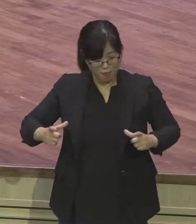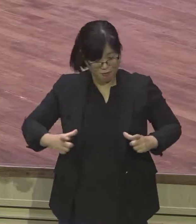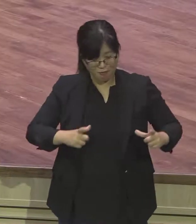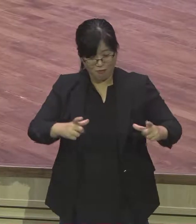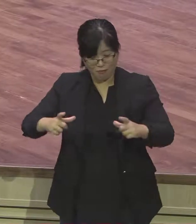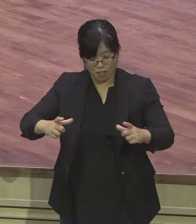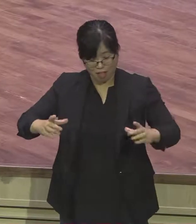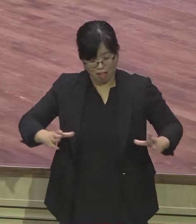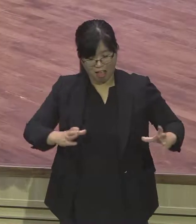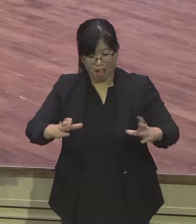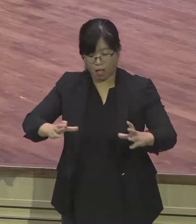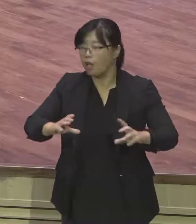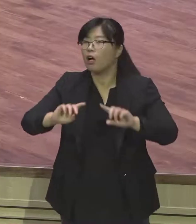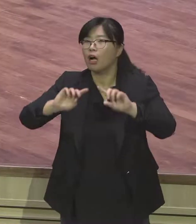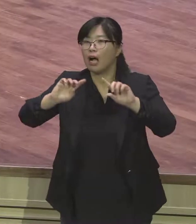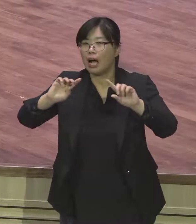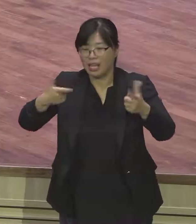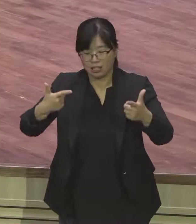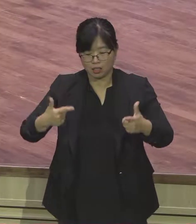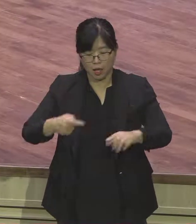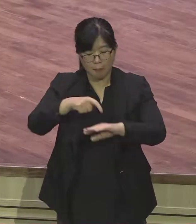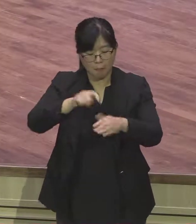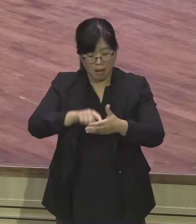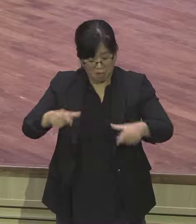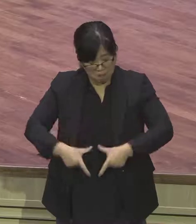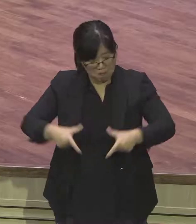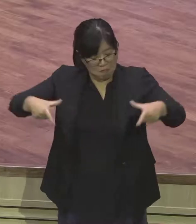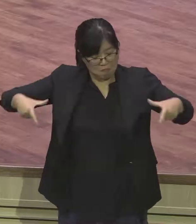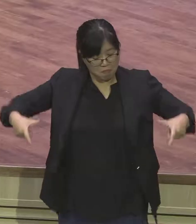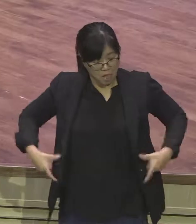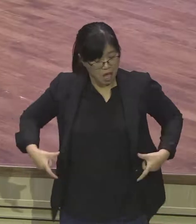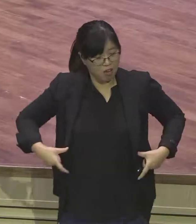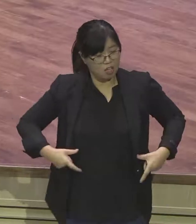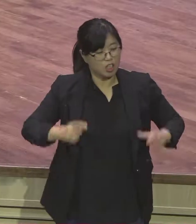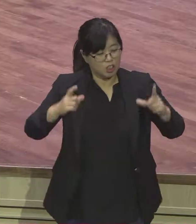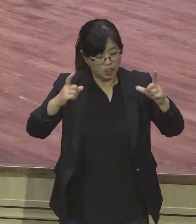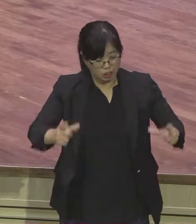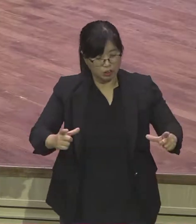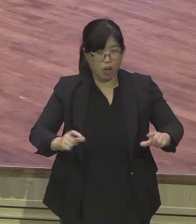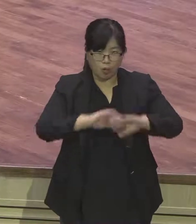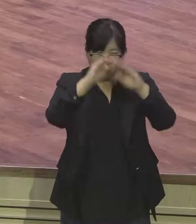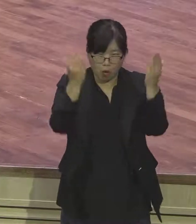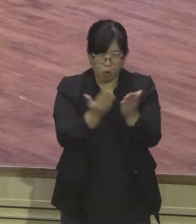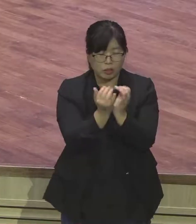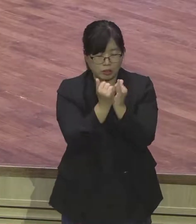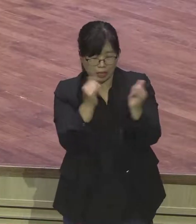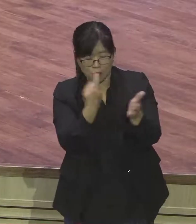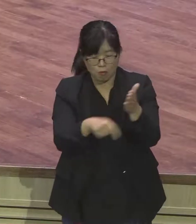한 걸음 더 나아가서 한 걸음 더 나아가서 오늘 제목처럼 생명살리는 비전을 지속해라.